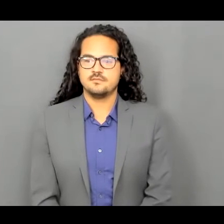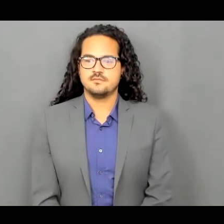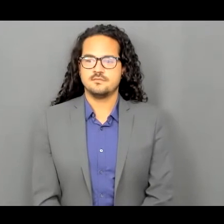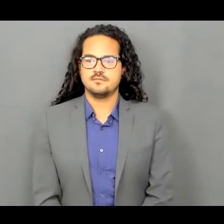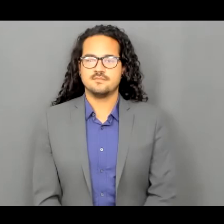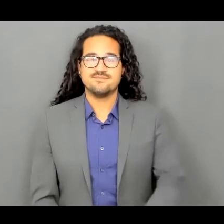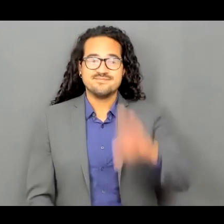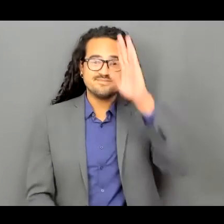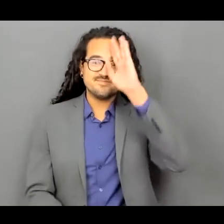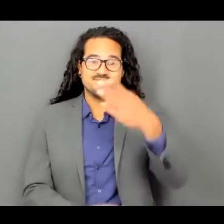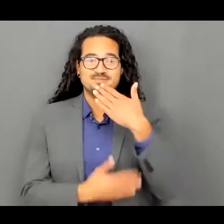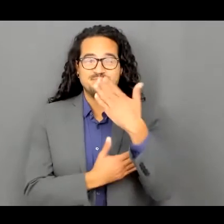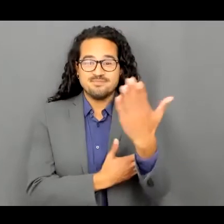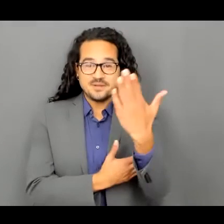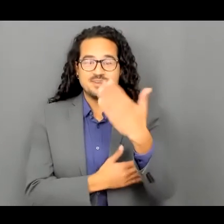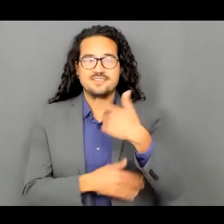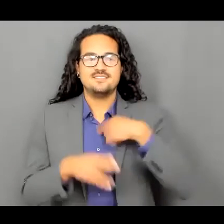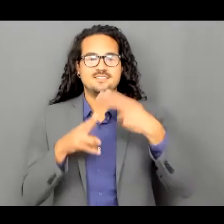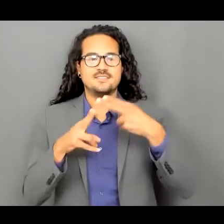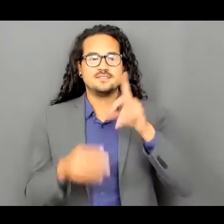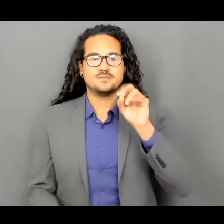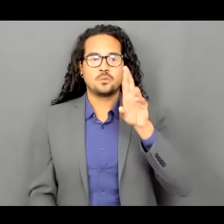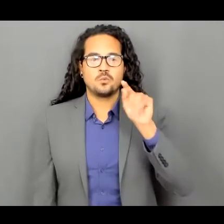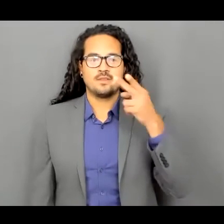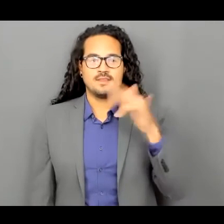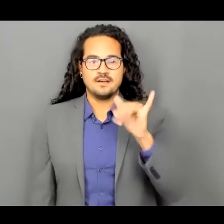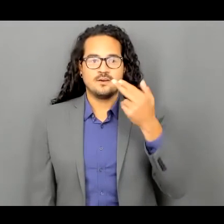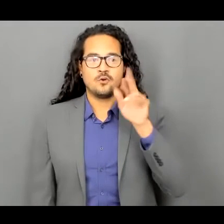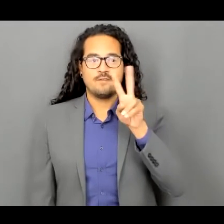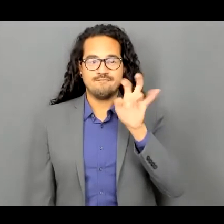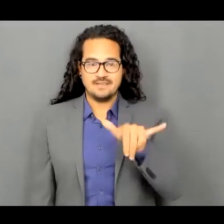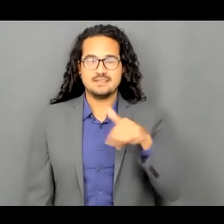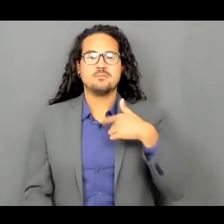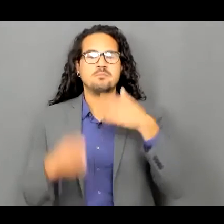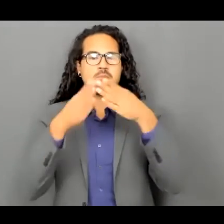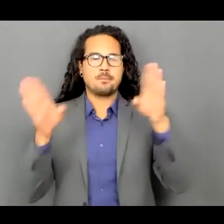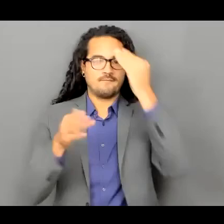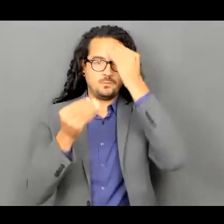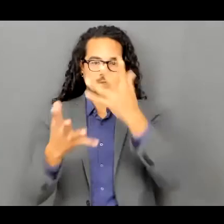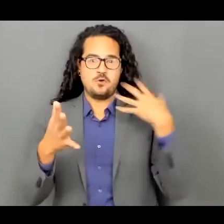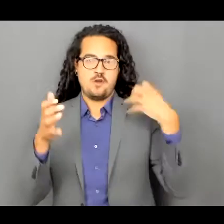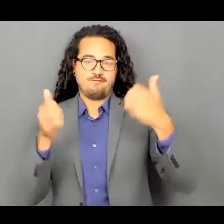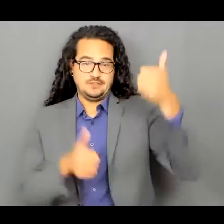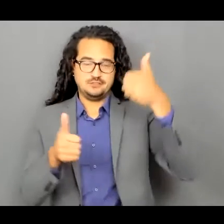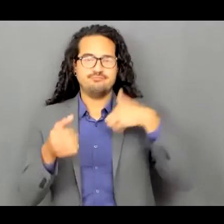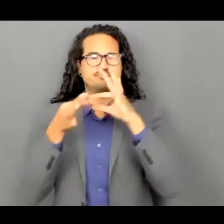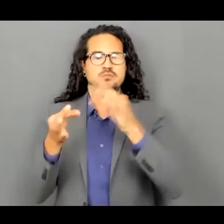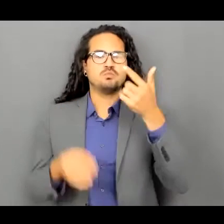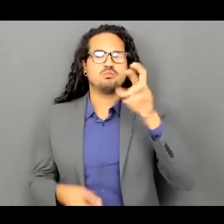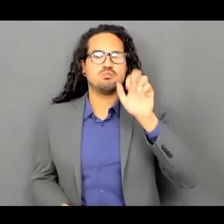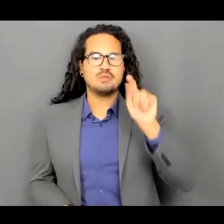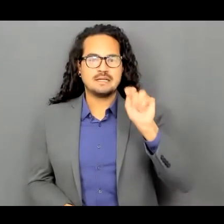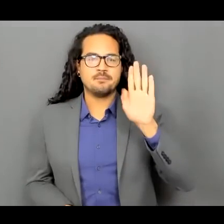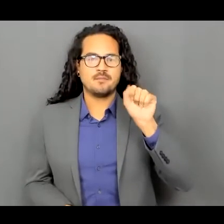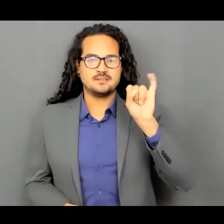buenos días mi nombre es dorothy harvey y soy la oficial de información del equipo great basin número